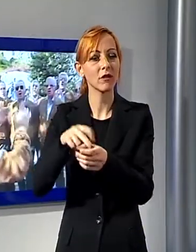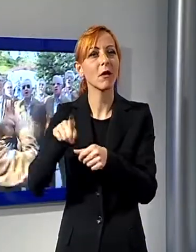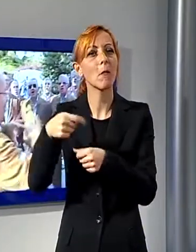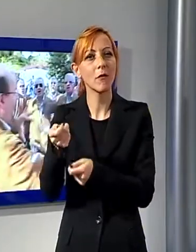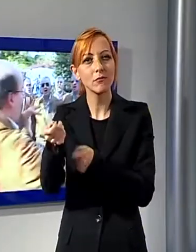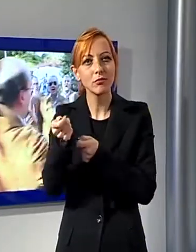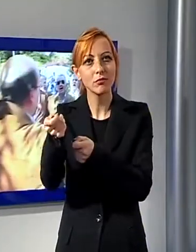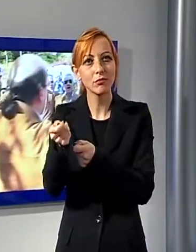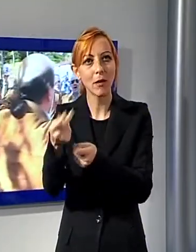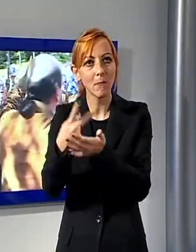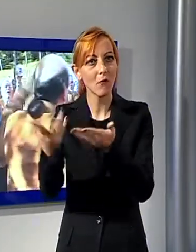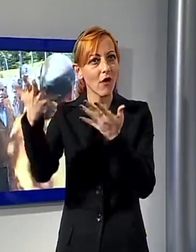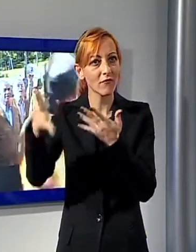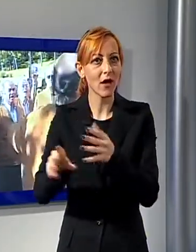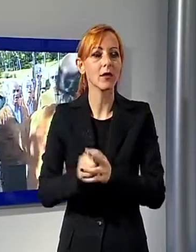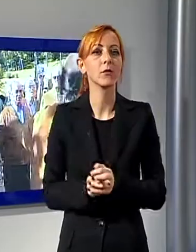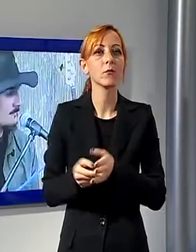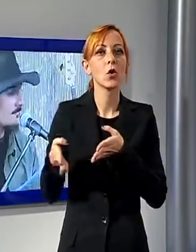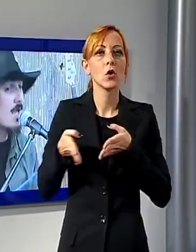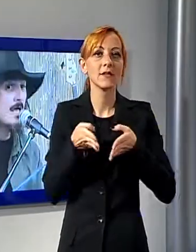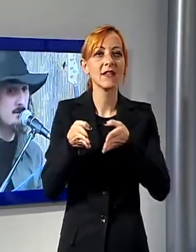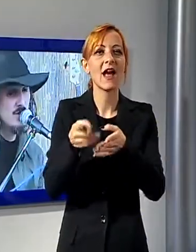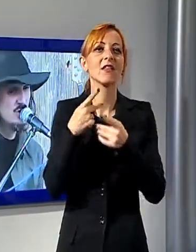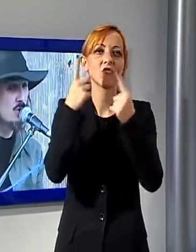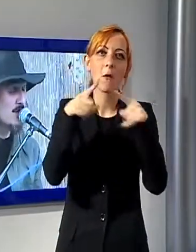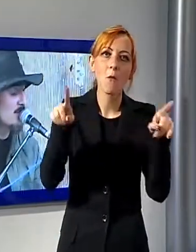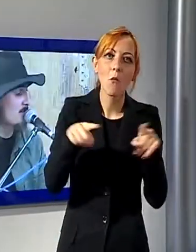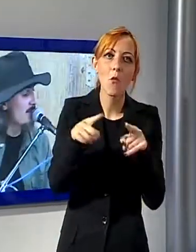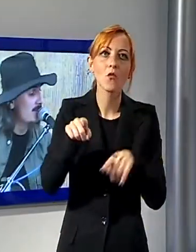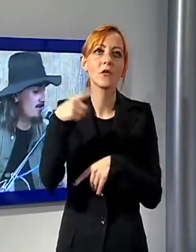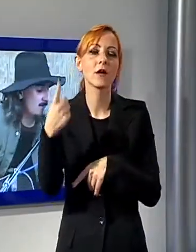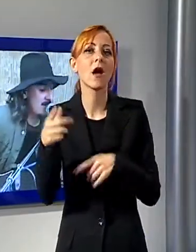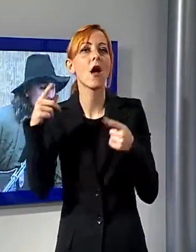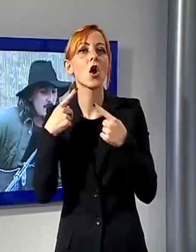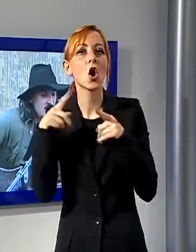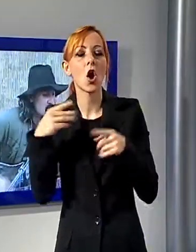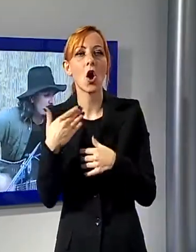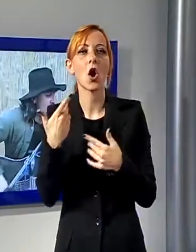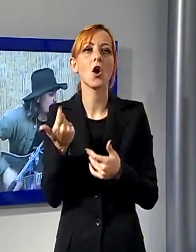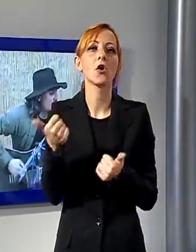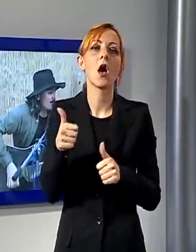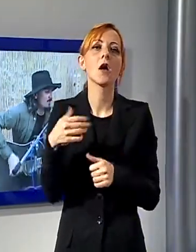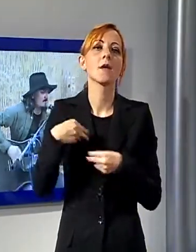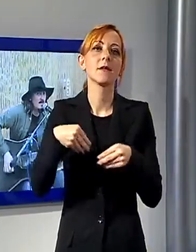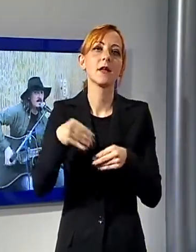anche canti e musica grazie al coro Alpi Appuane e a Giornatta, oltre alla partecipazione del centro d'arti di Gallicano.